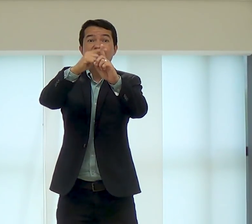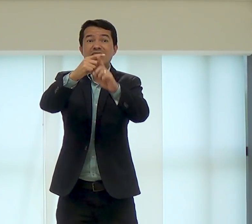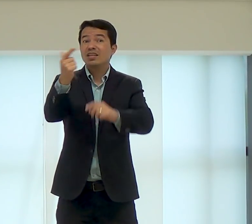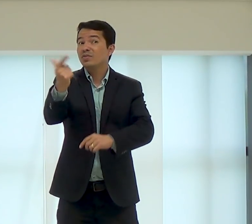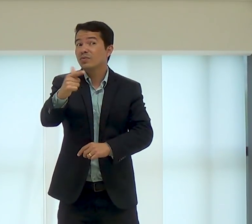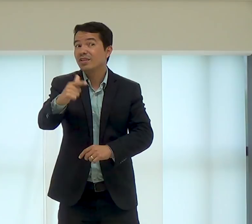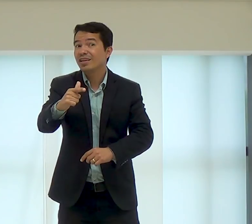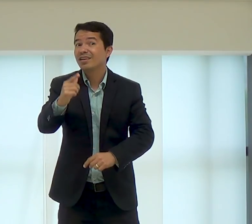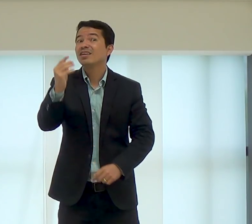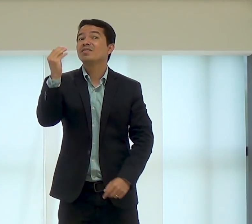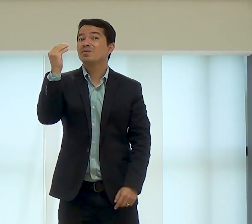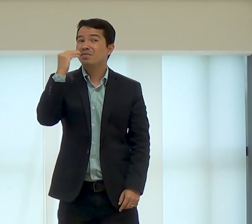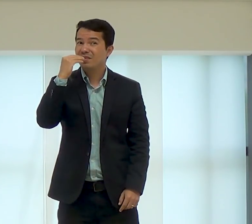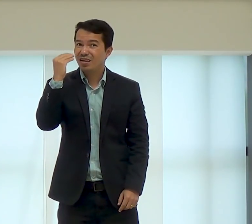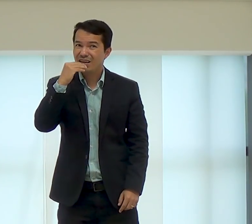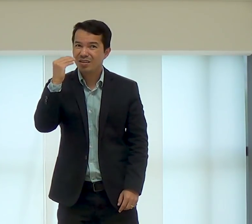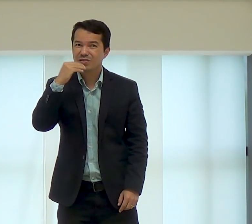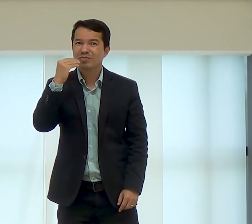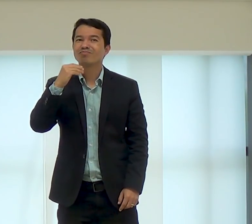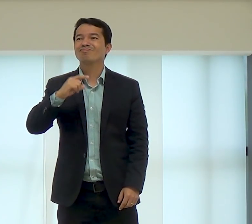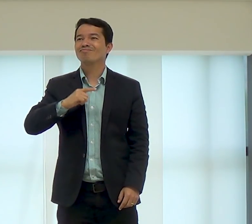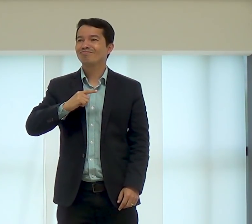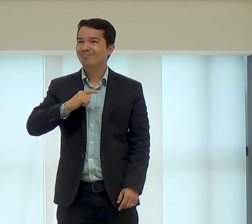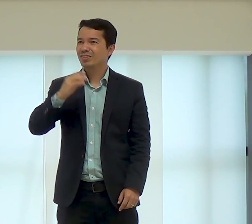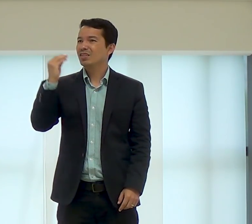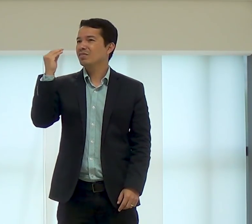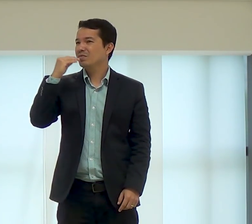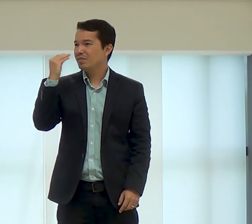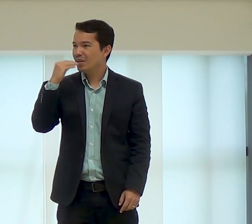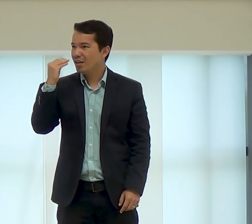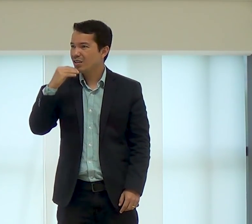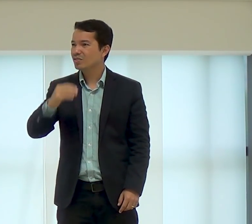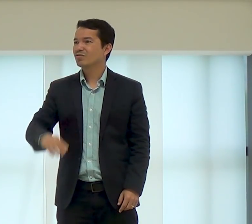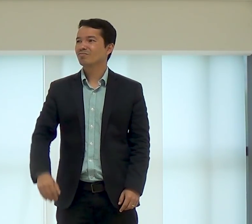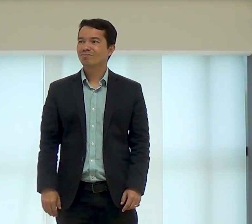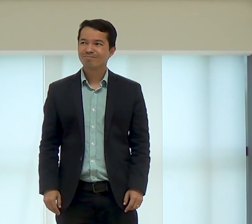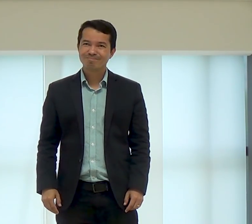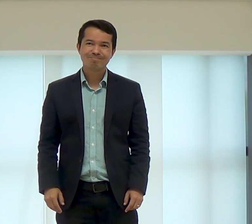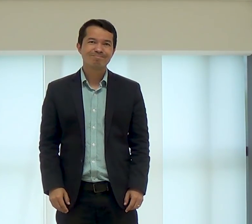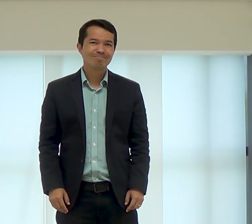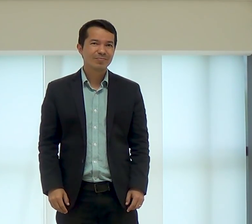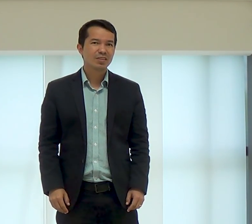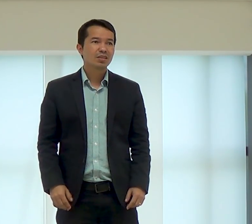exercício, o ir à igreja, também, se você não vem,